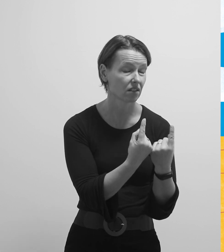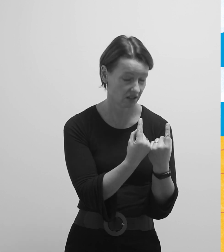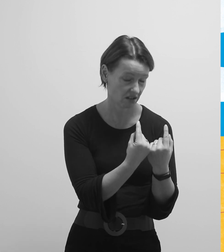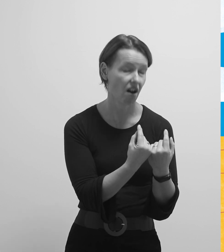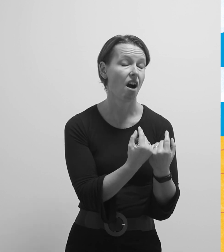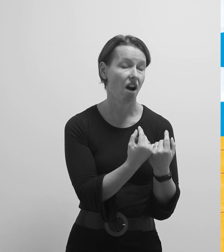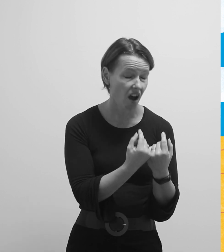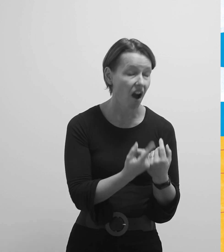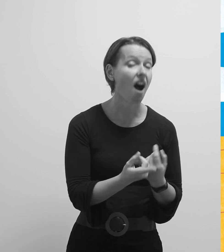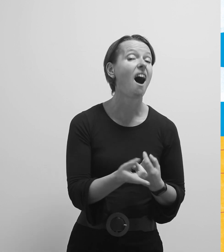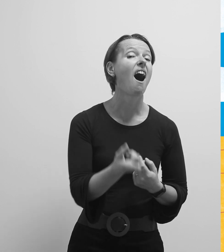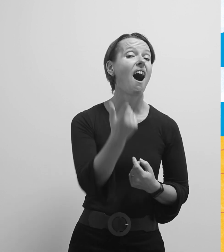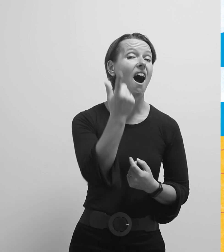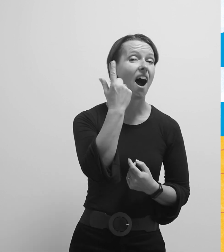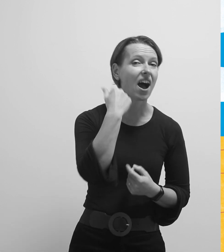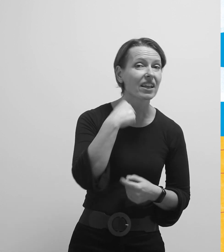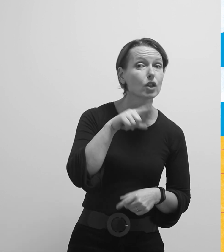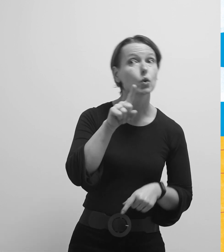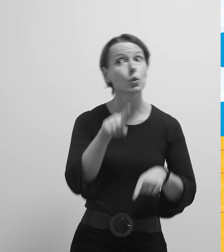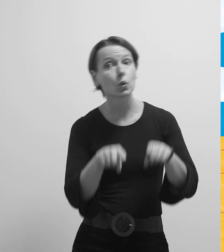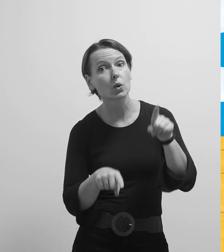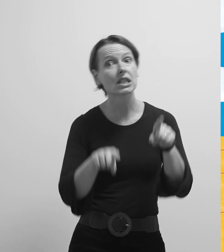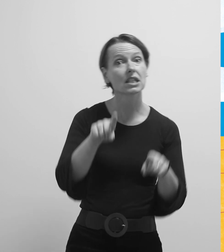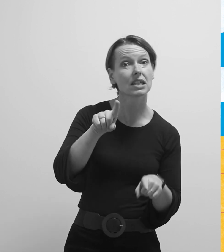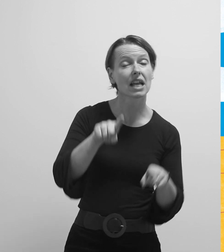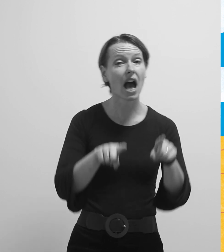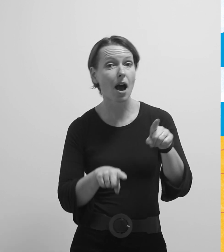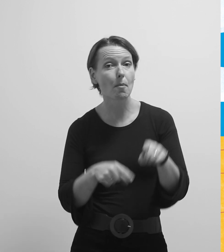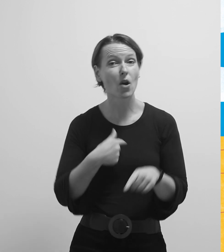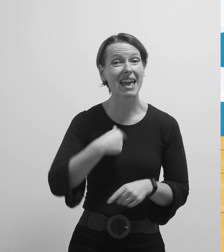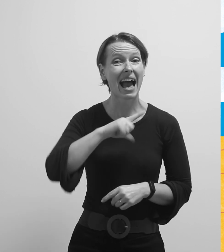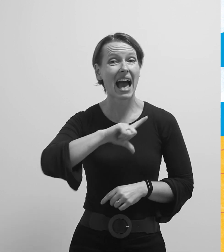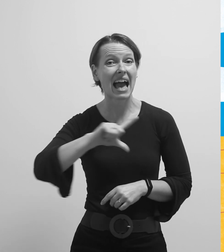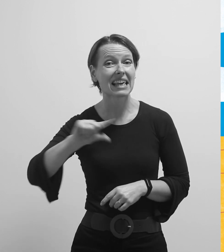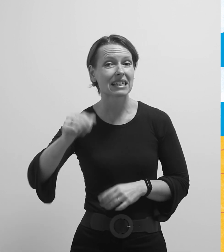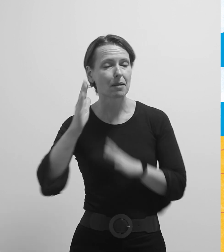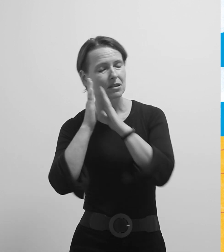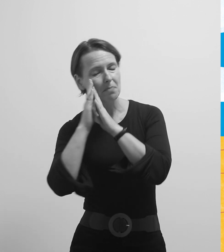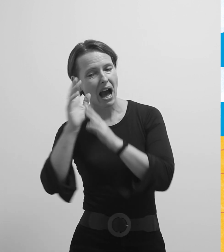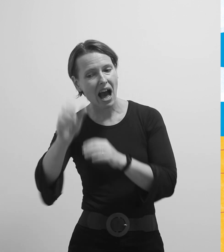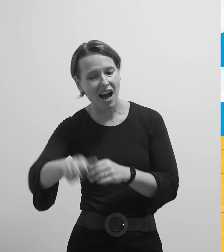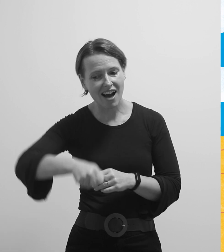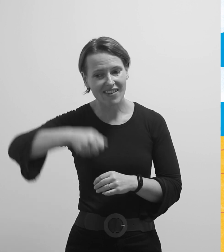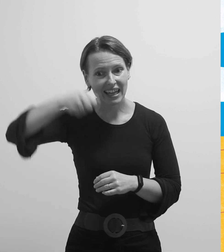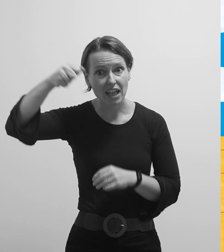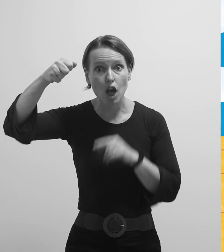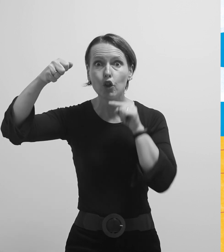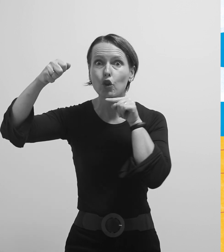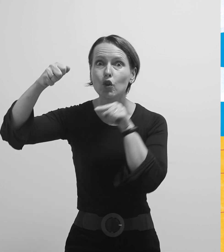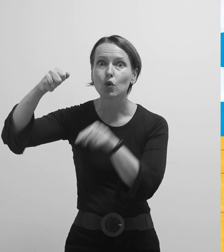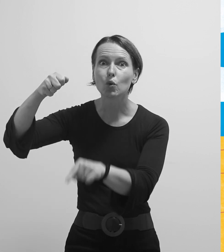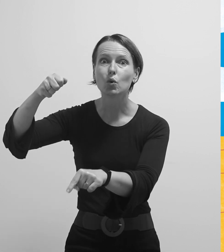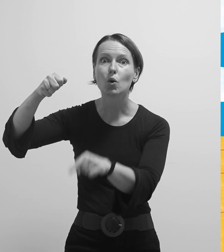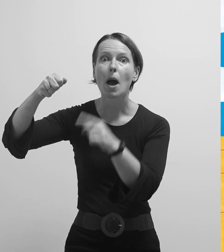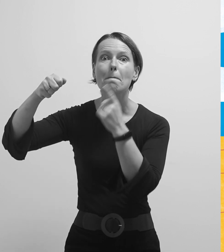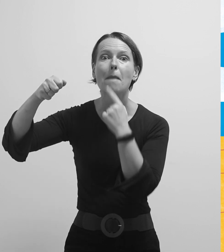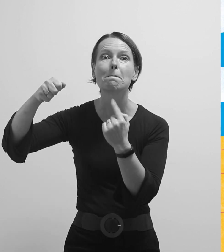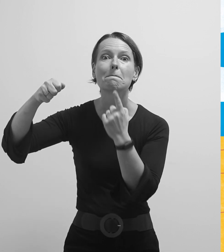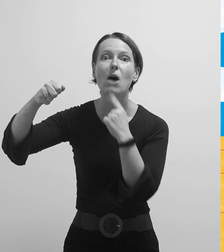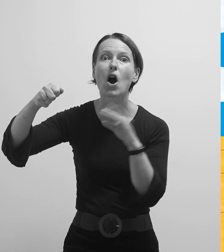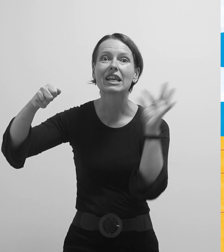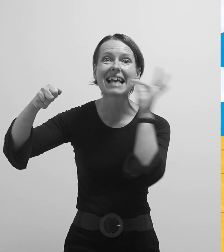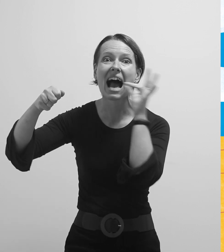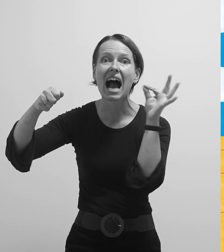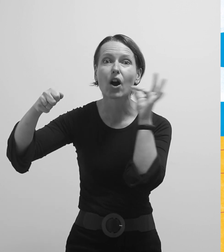nastavljaju. Ali svako toliko kad odem spavati, nađem bonbon od jagode